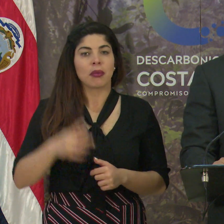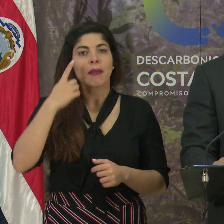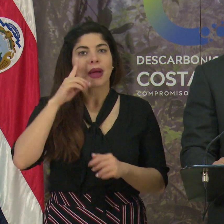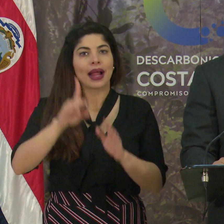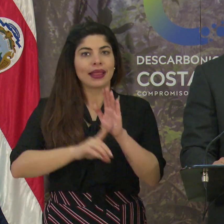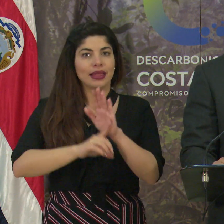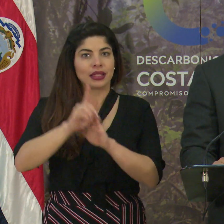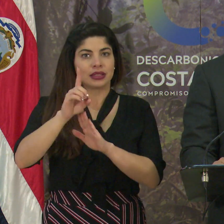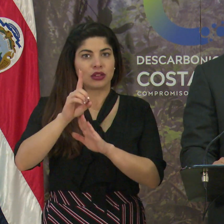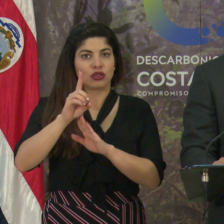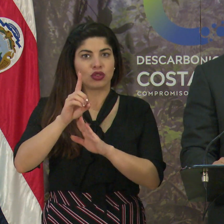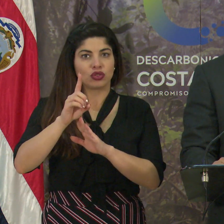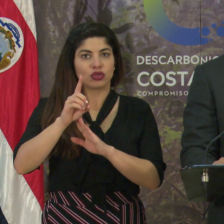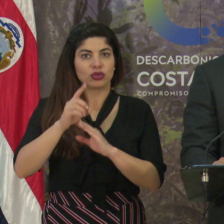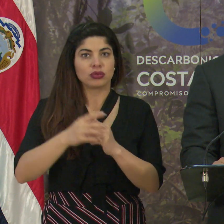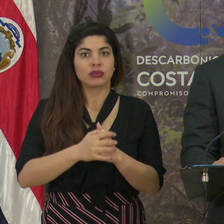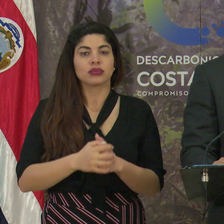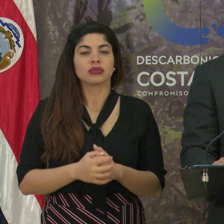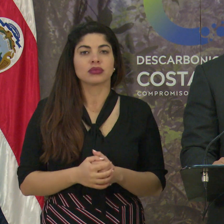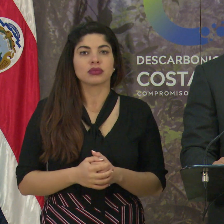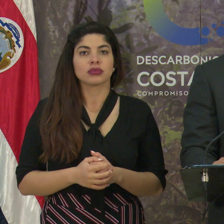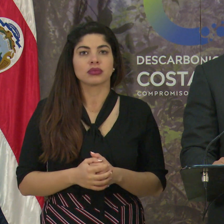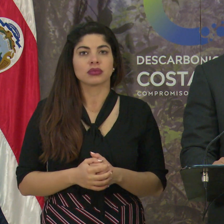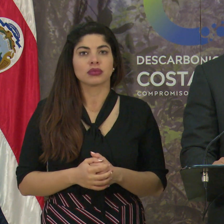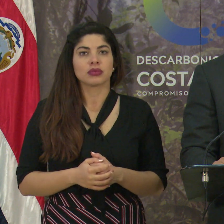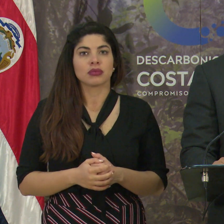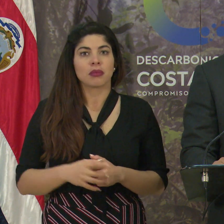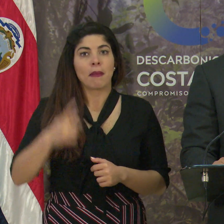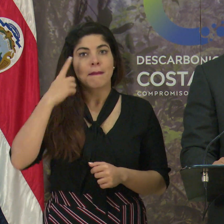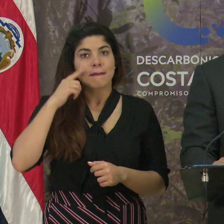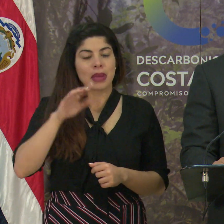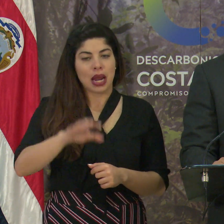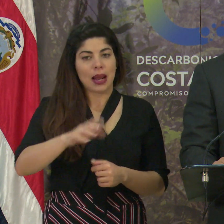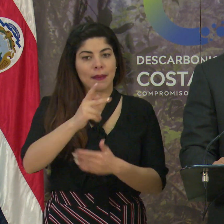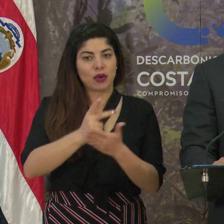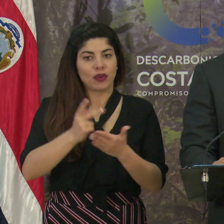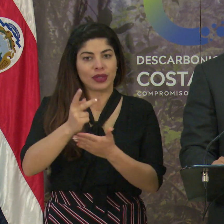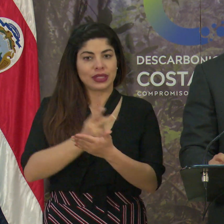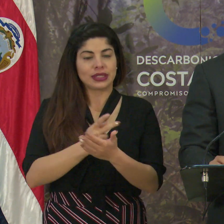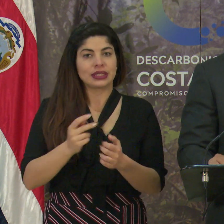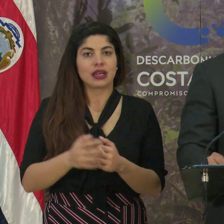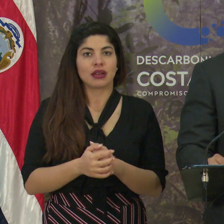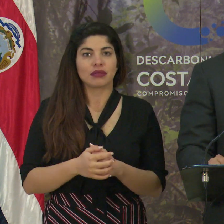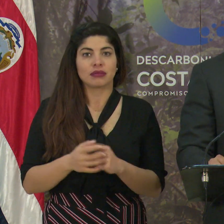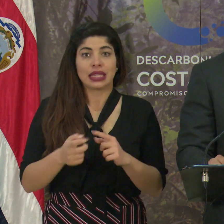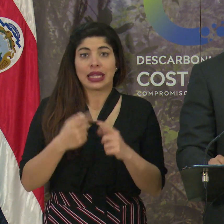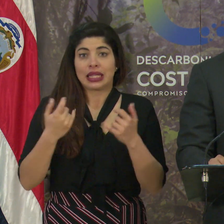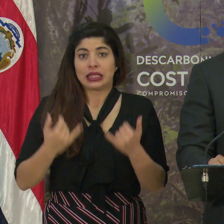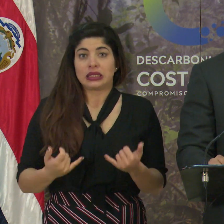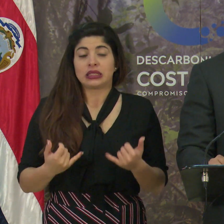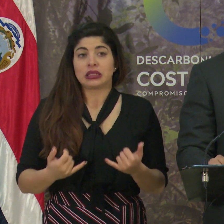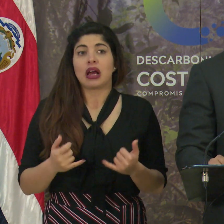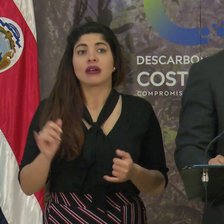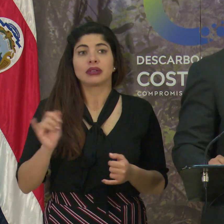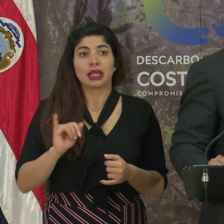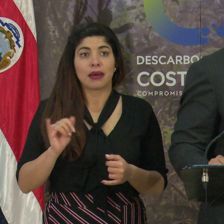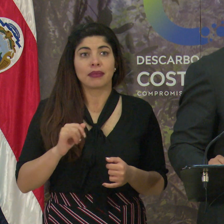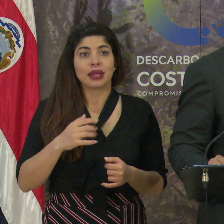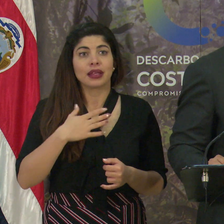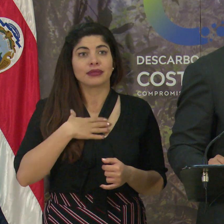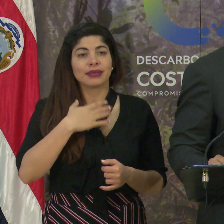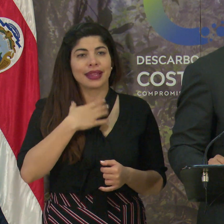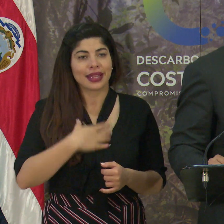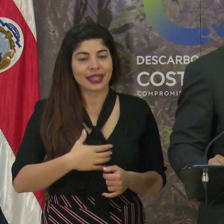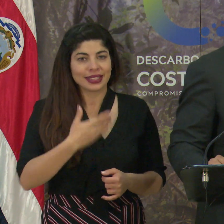desarrollo para esa provincia. Desde ya, también desearle